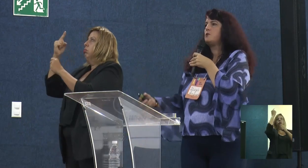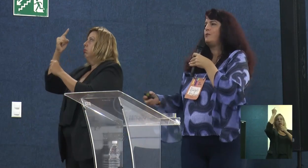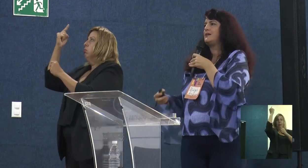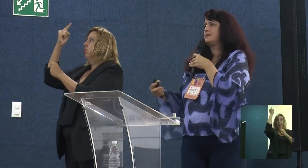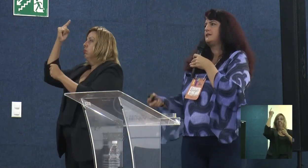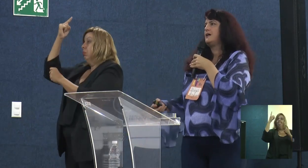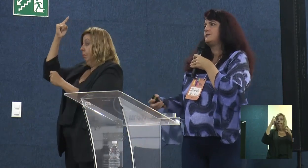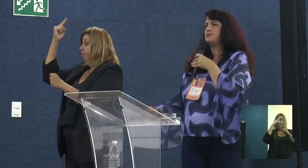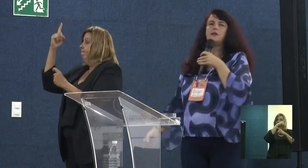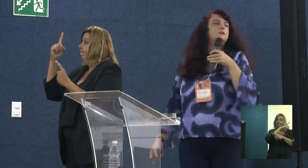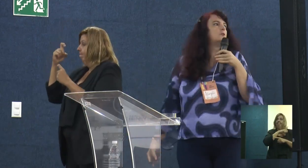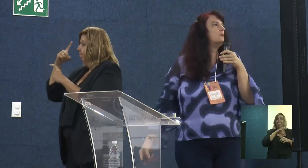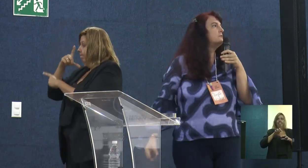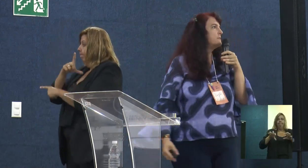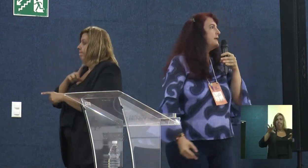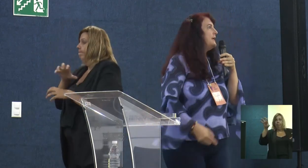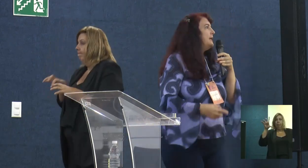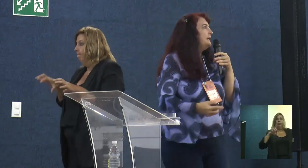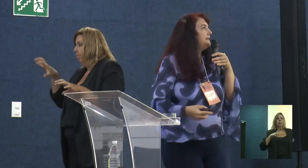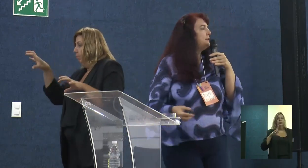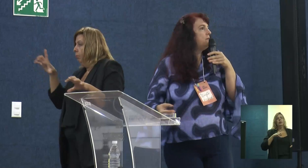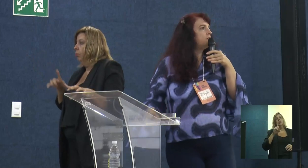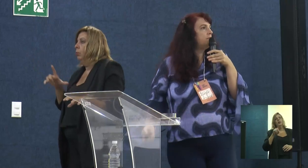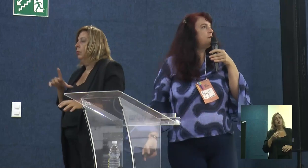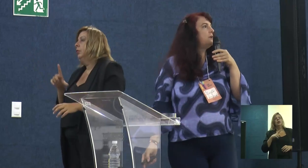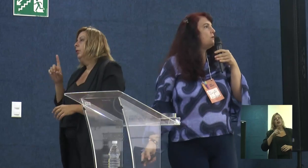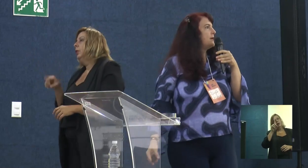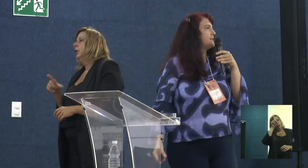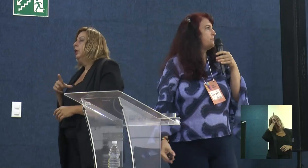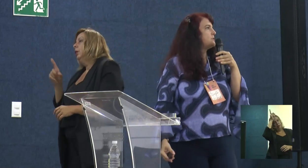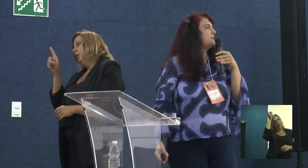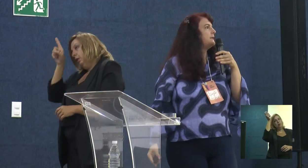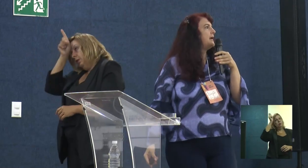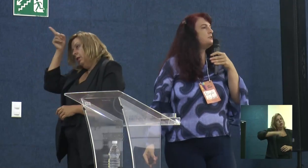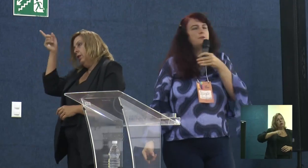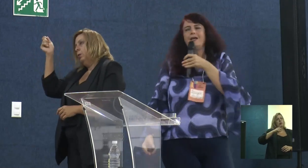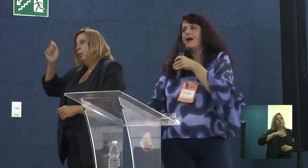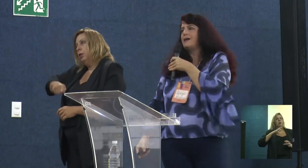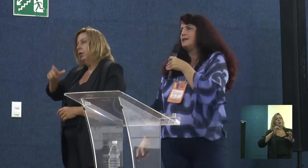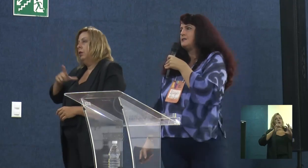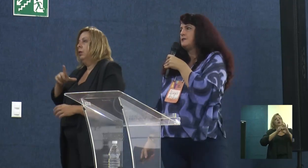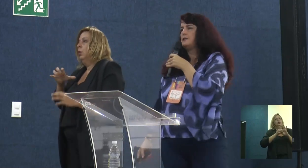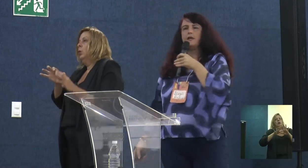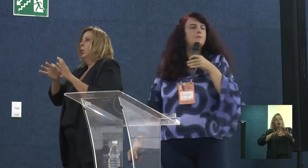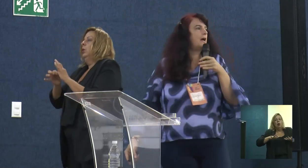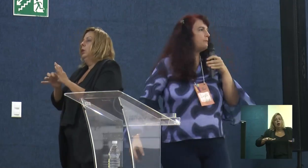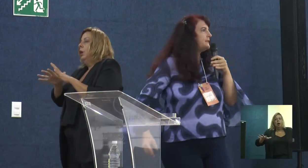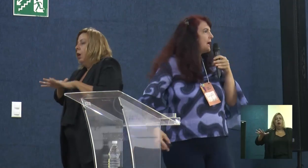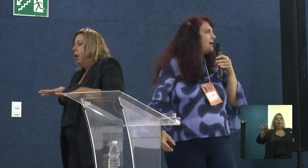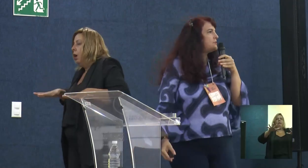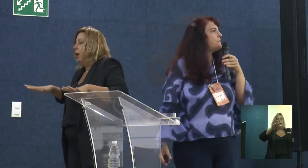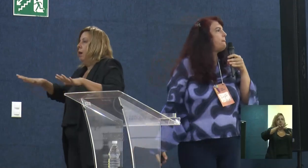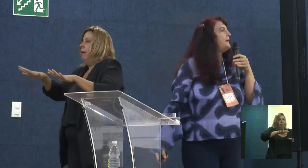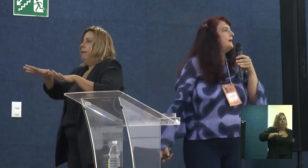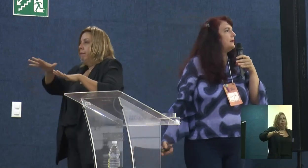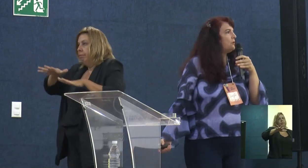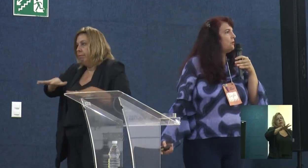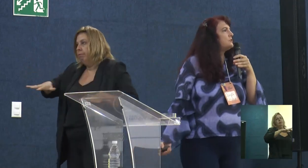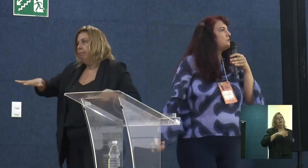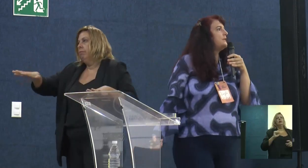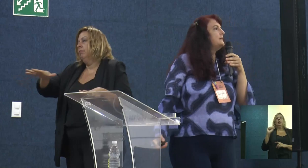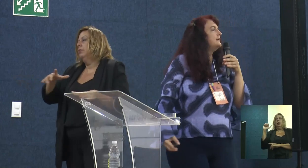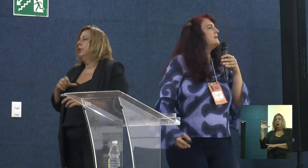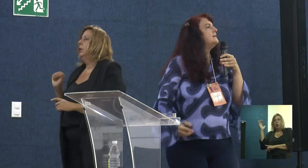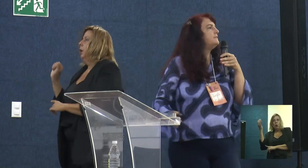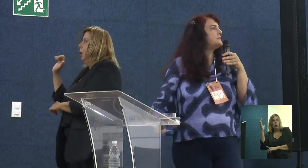de lidar com as complexidades nos territórios. Então, a gente criou essa possibilidade de unir áreas, a habitat, a